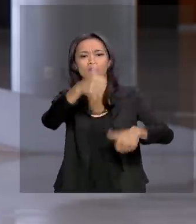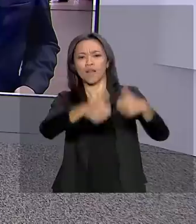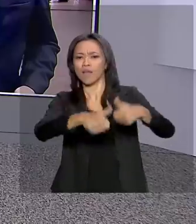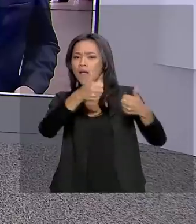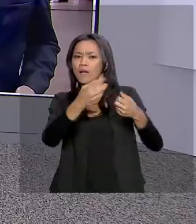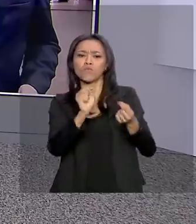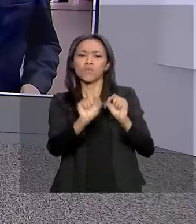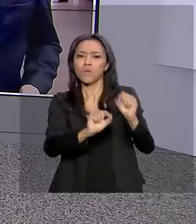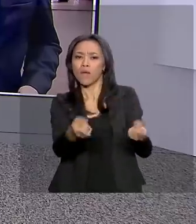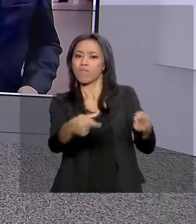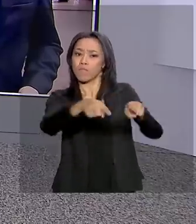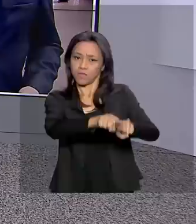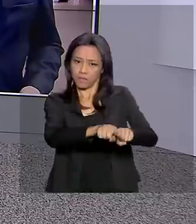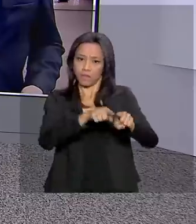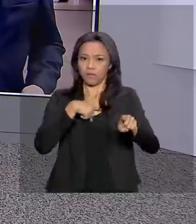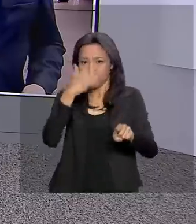volto com você. Obrigada, Selma, pelas suas informações.